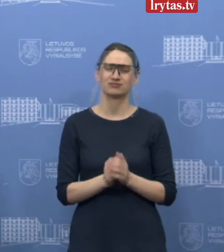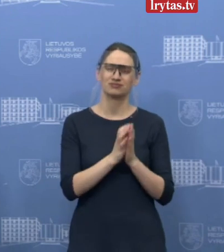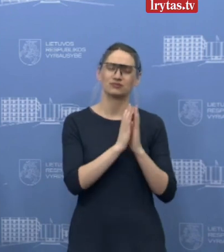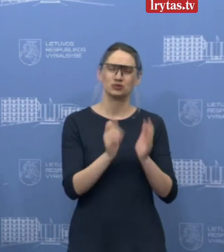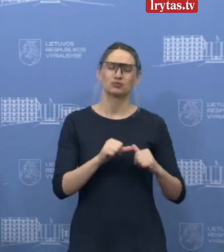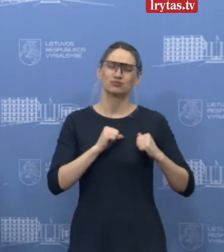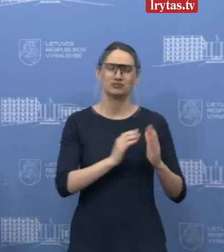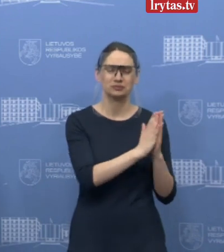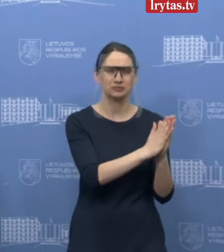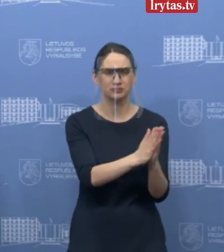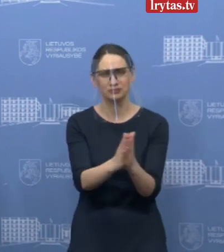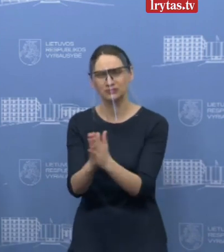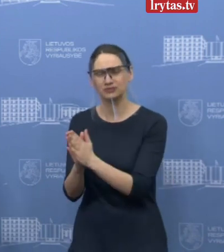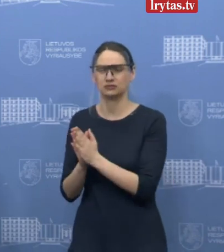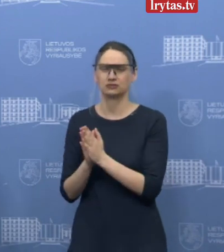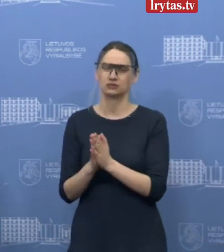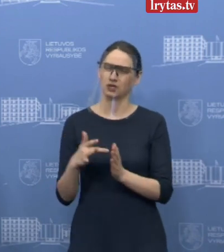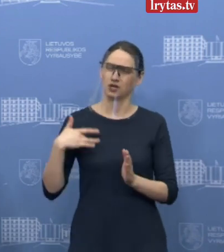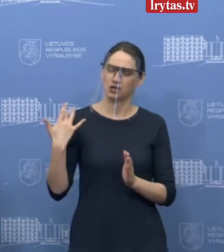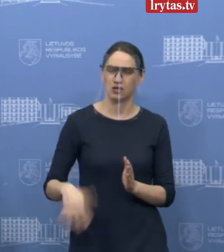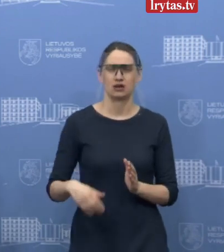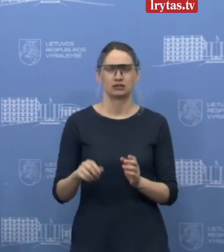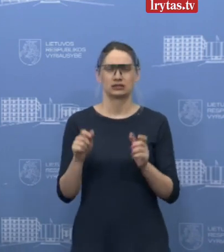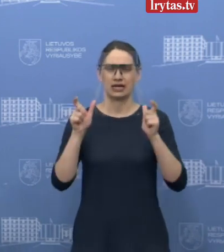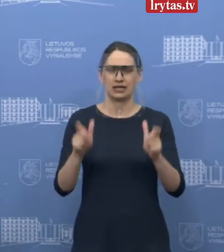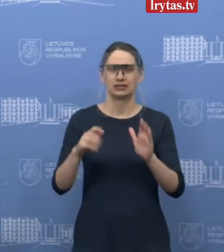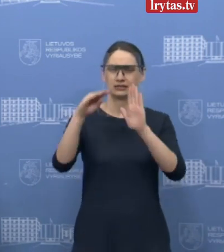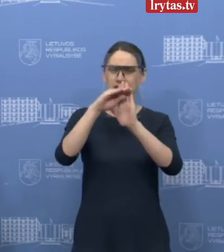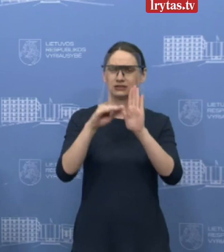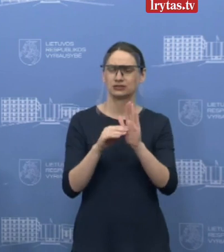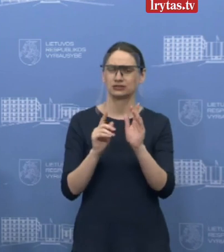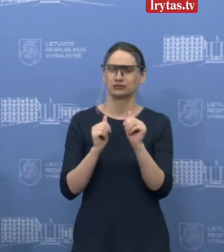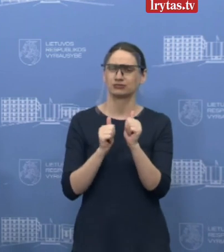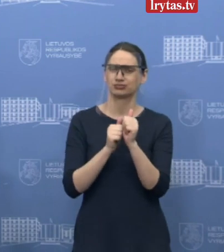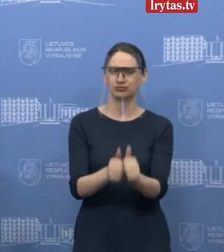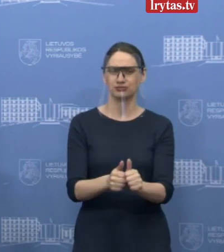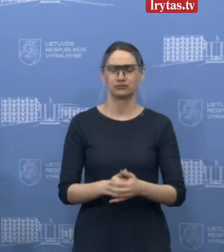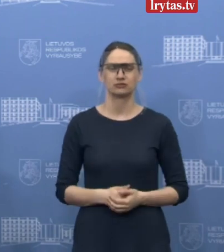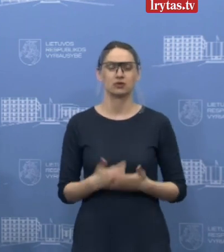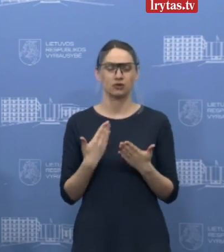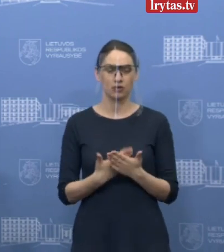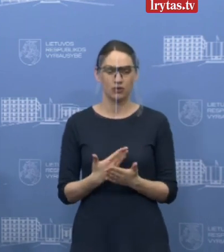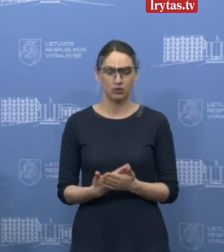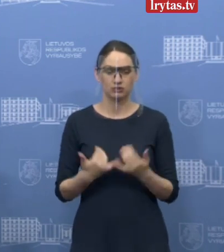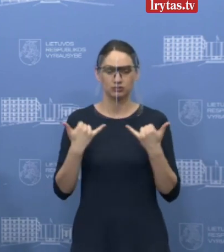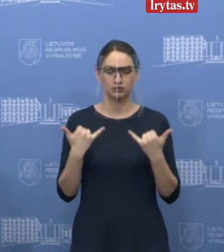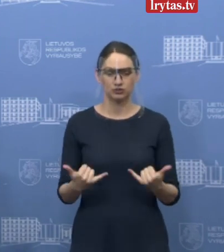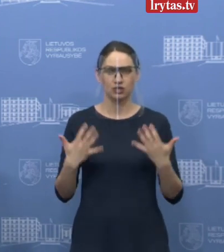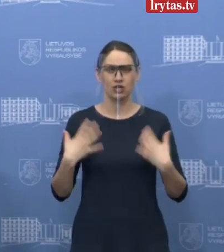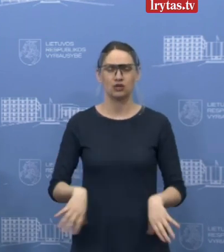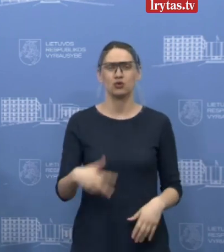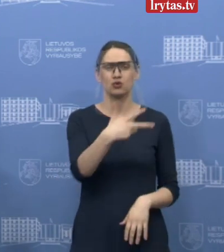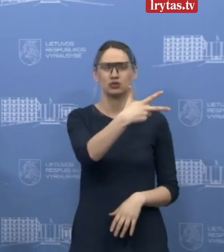tikrai labai prašome, laikykite griežtų reikalavimu. Nes mes šiandien jau turim